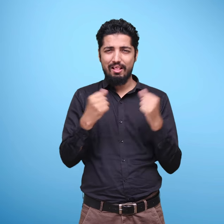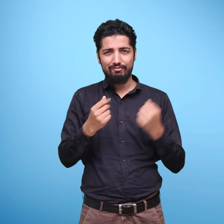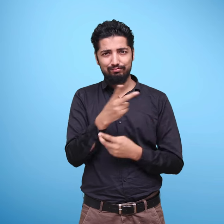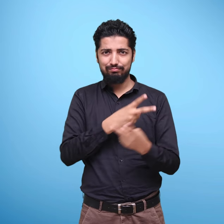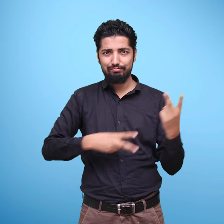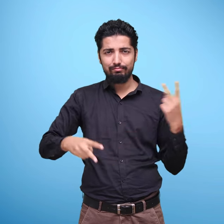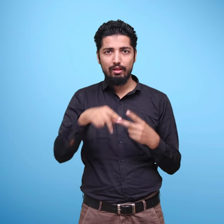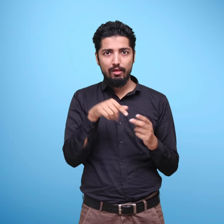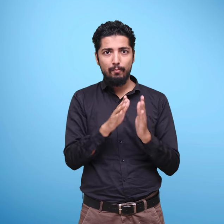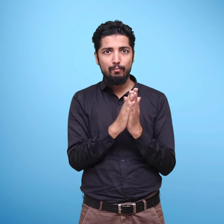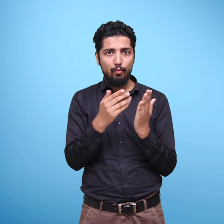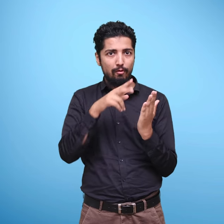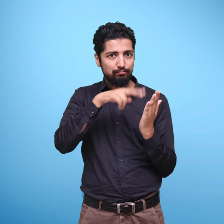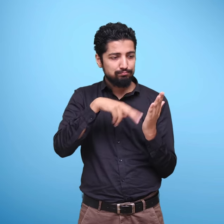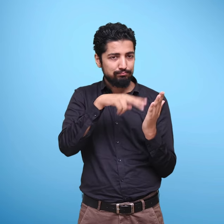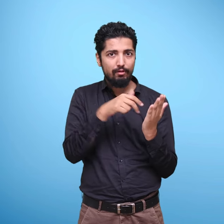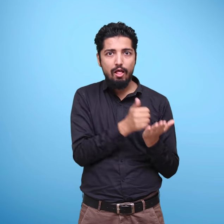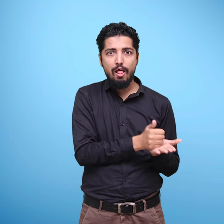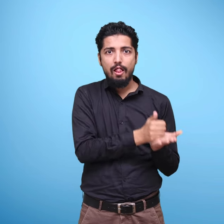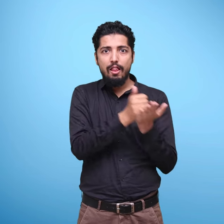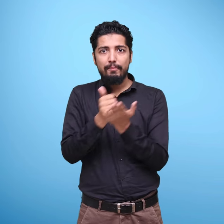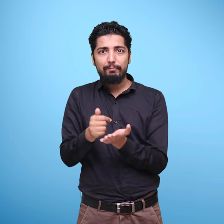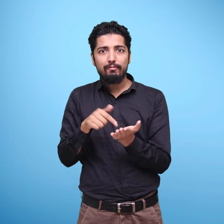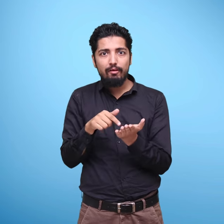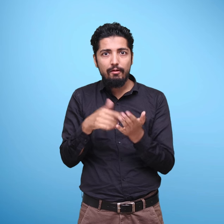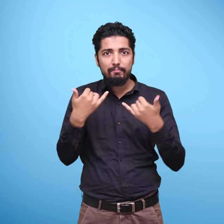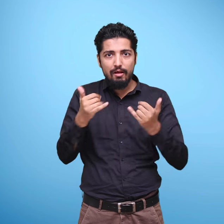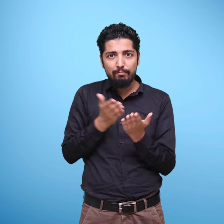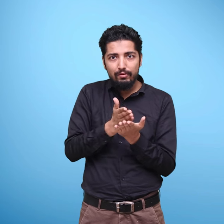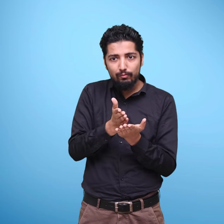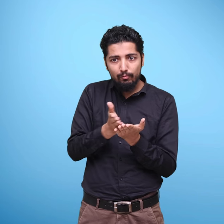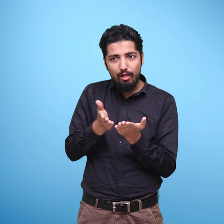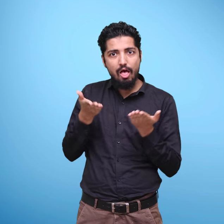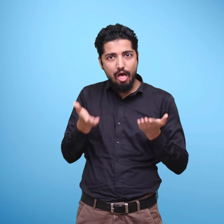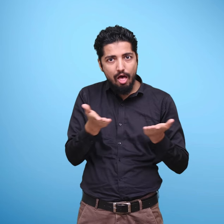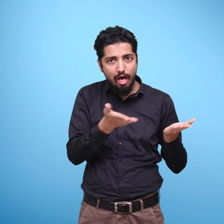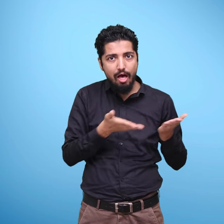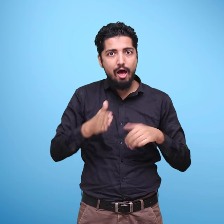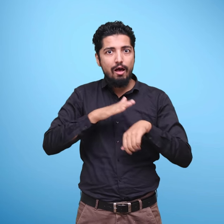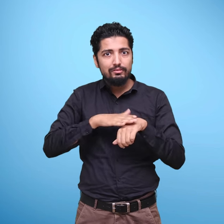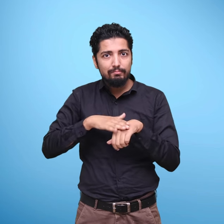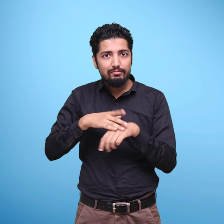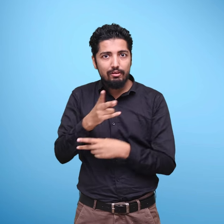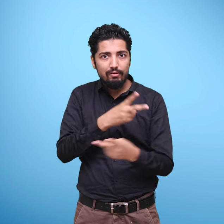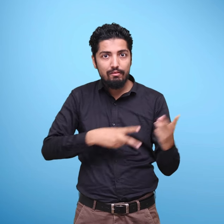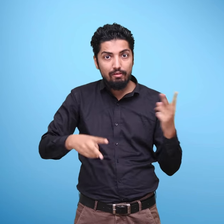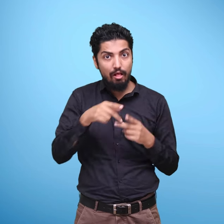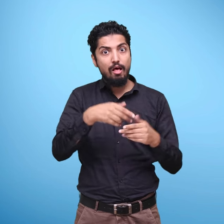पुस्तक में खिलोनों और खेलों के माध्यम से सीखने की अलग-अलग युक्तियों के साथ साथ अन्य गत्विधियां